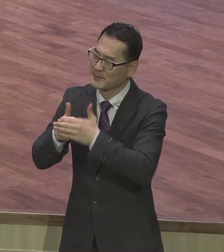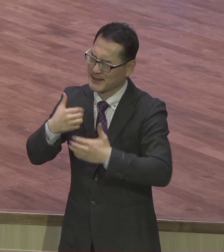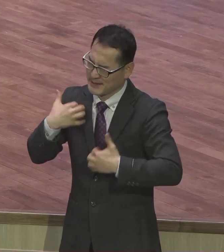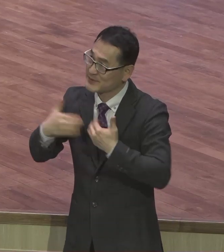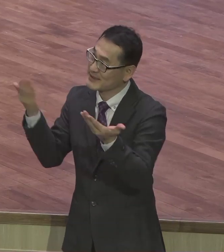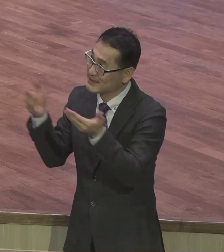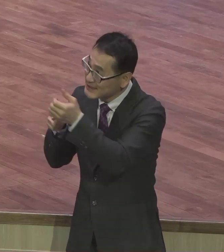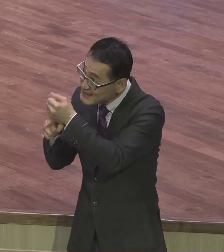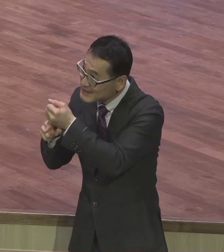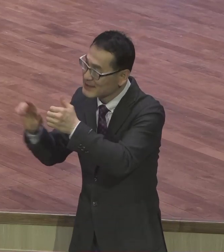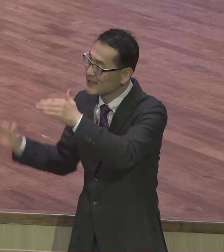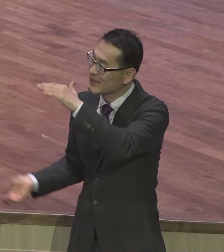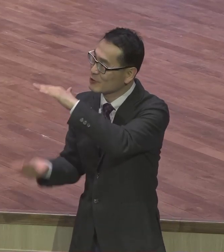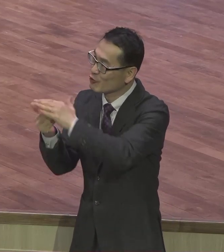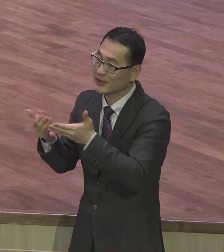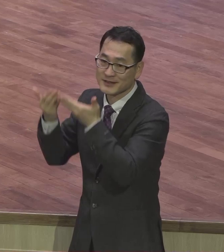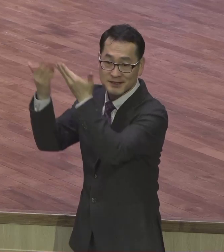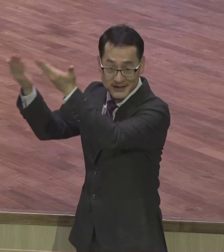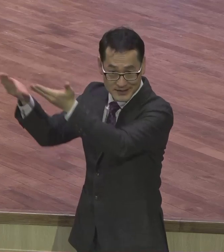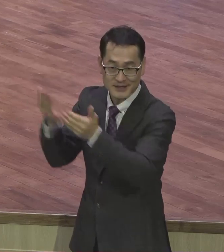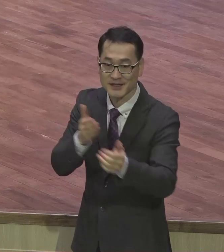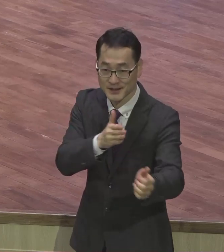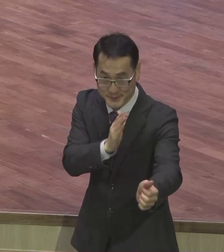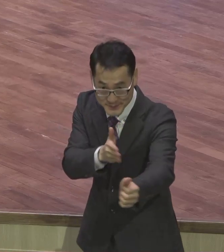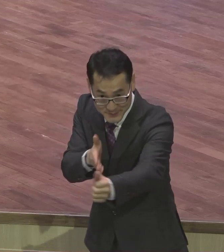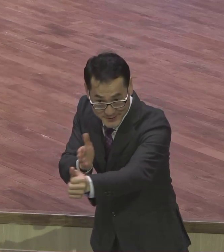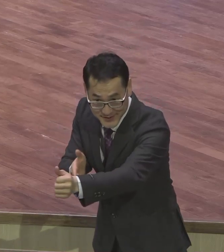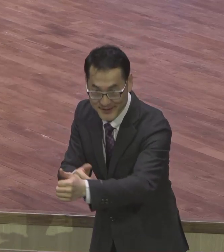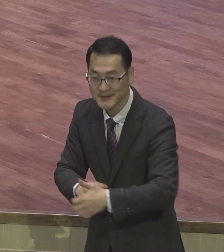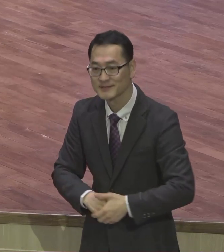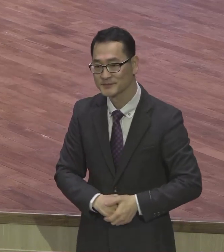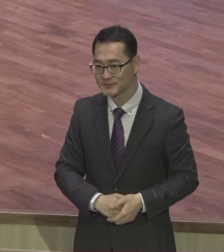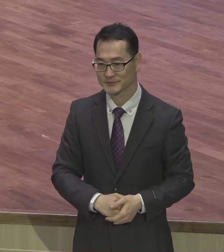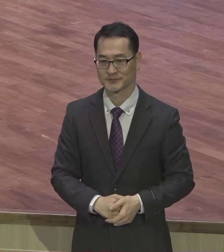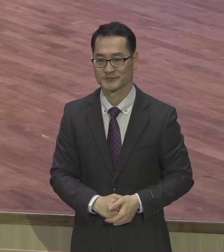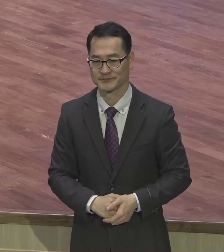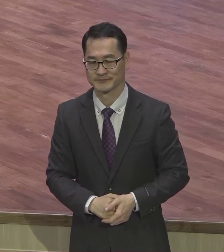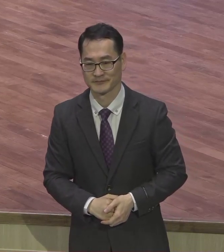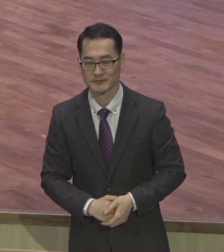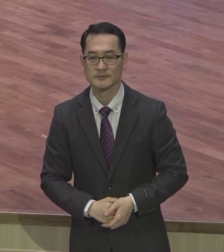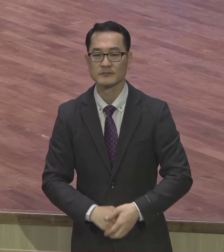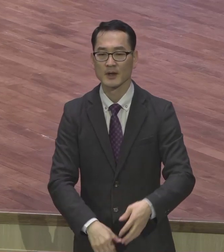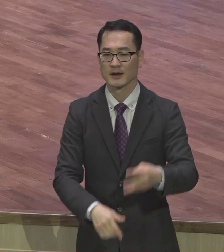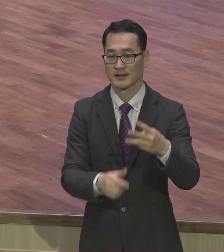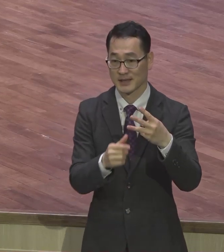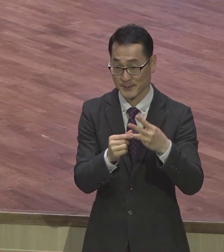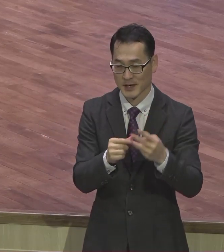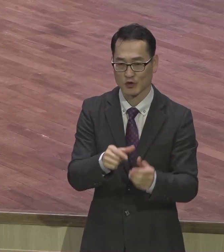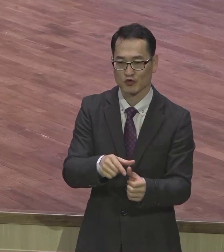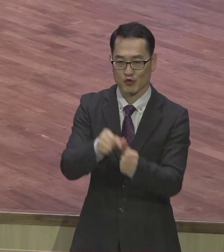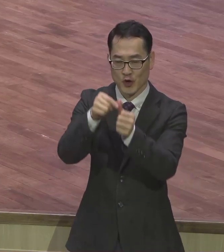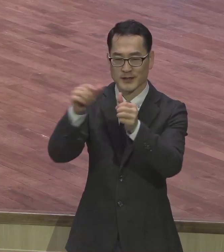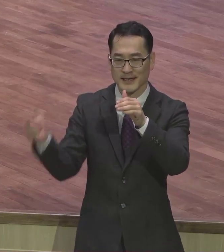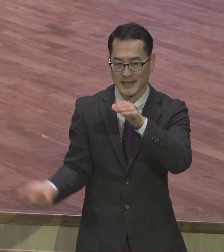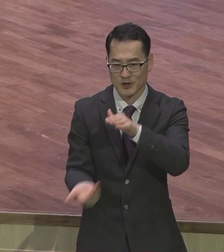성도를 다 되시길 제문으로 축복합니다 그럼 첫째로 구원을 이루는 삶이에요 12절입니다